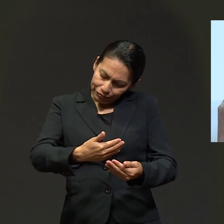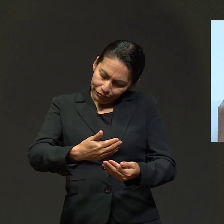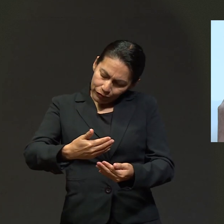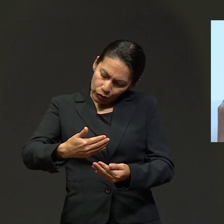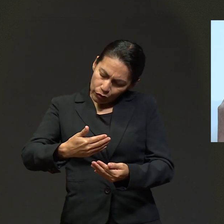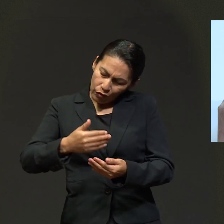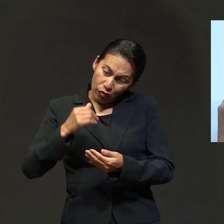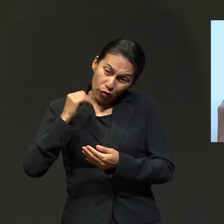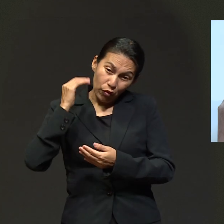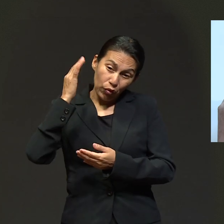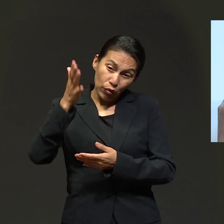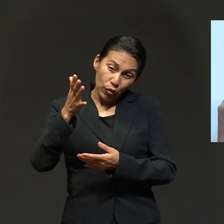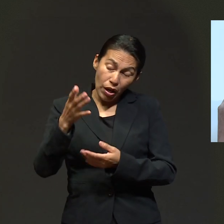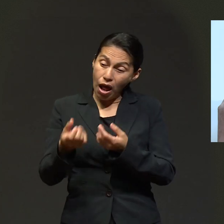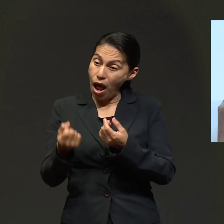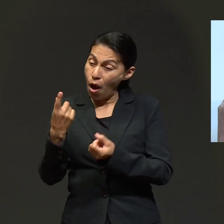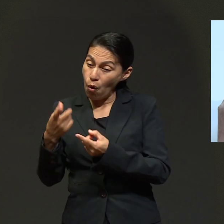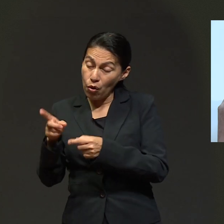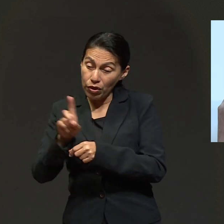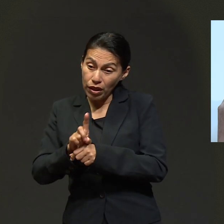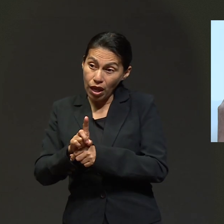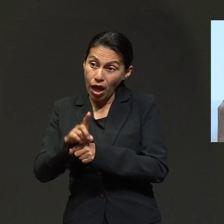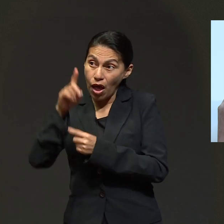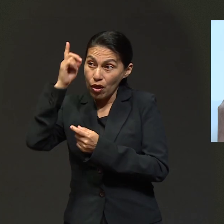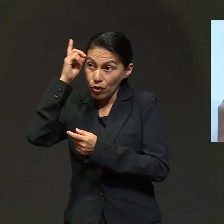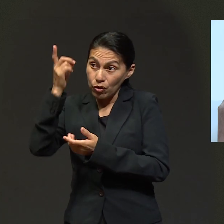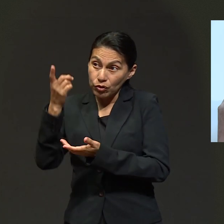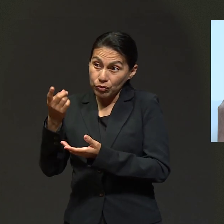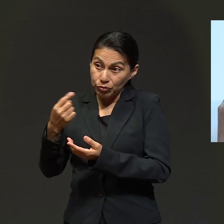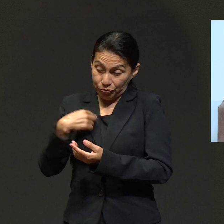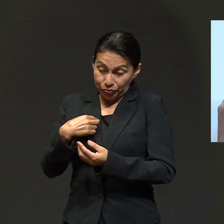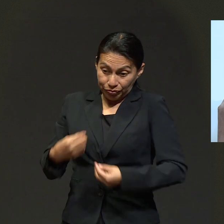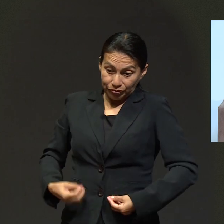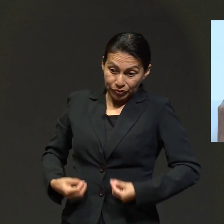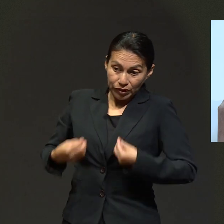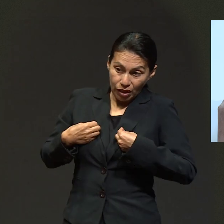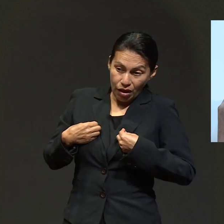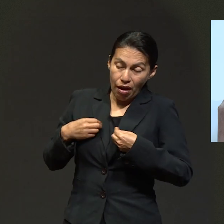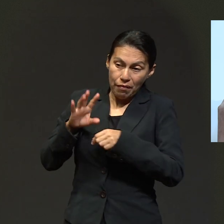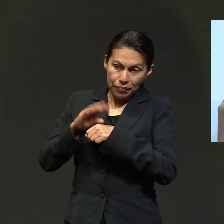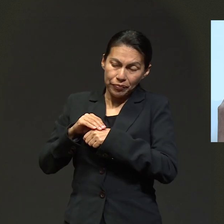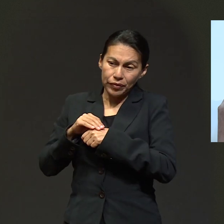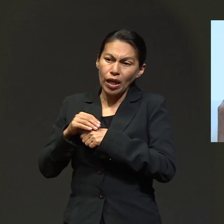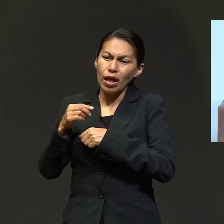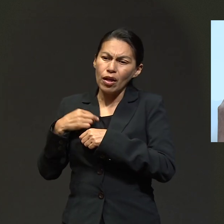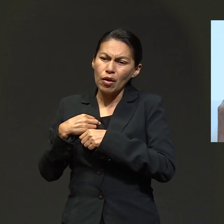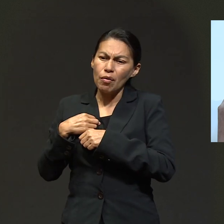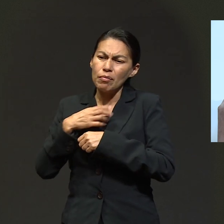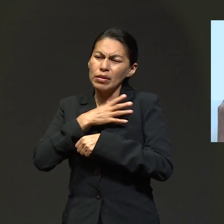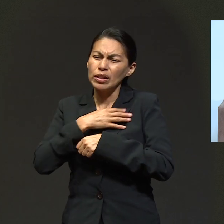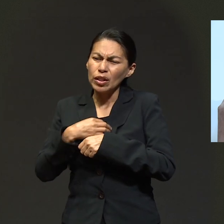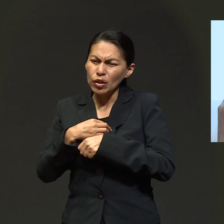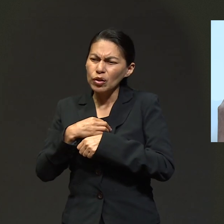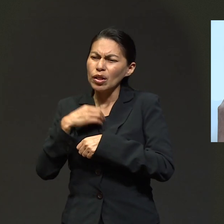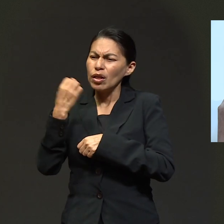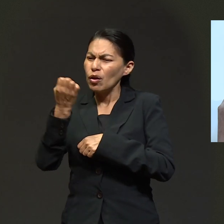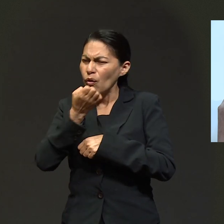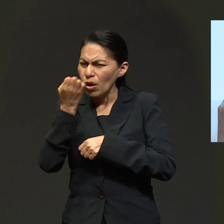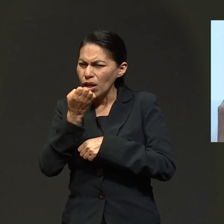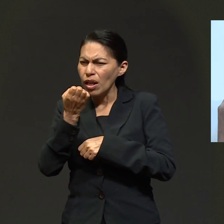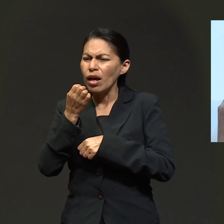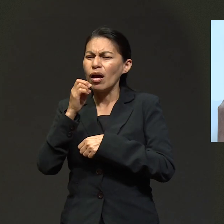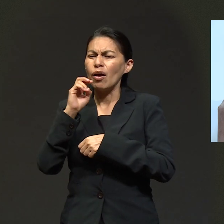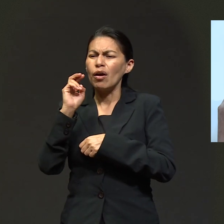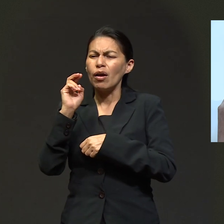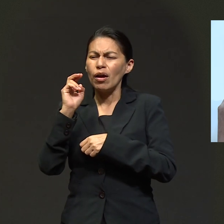decía, algún día si Dios me da vida, quisiera que estudie en la educación cristiana. Cuando ya ella iba en sexto